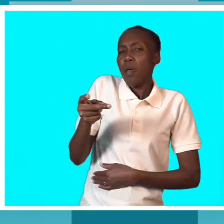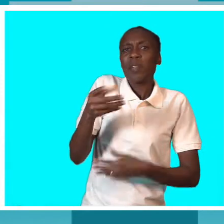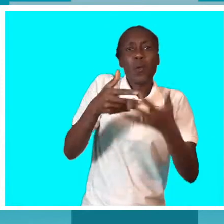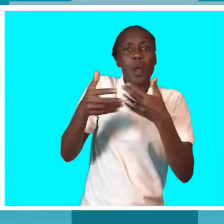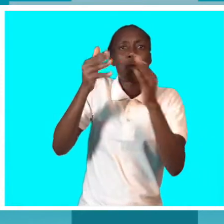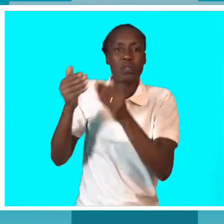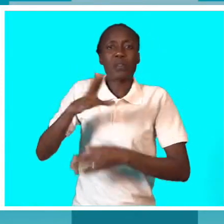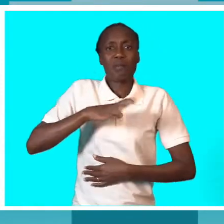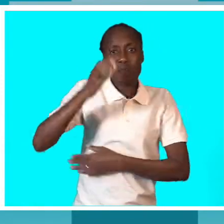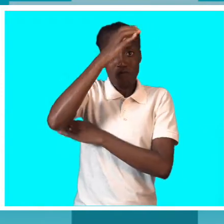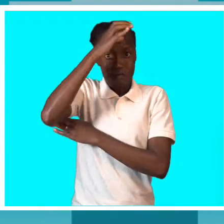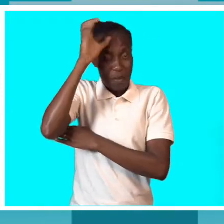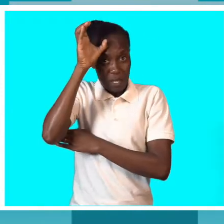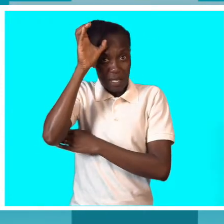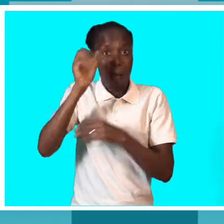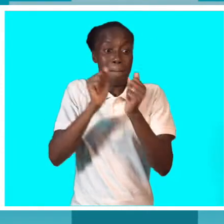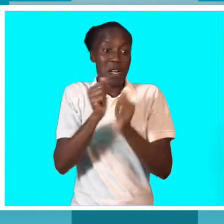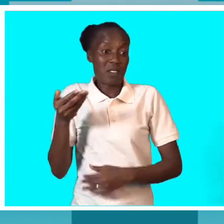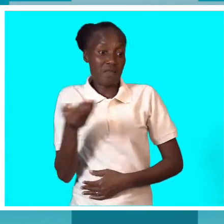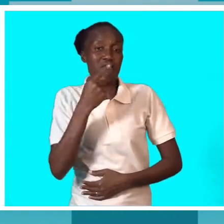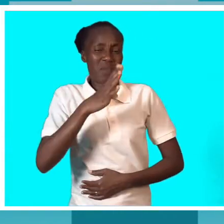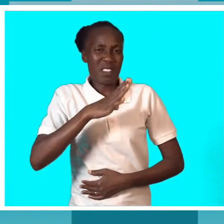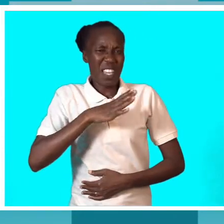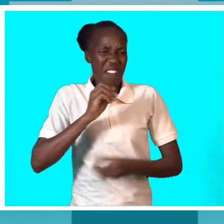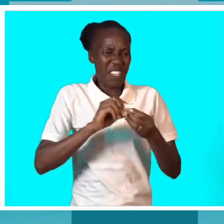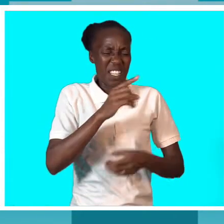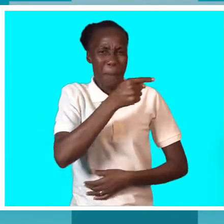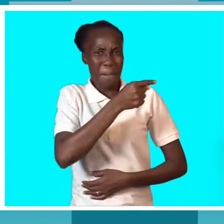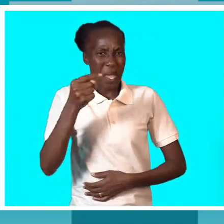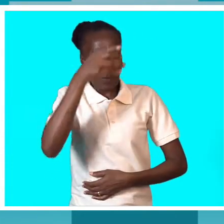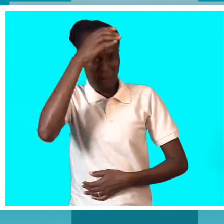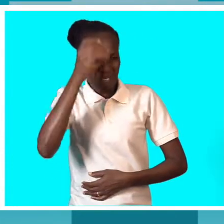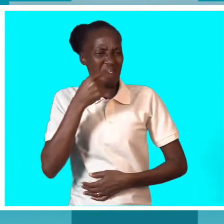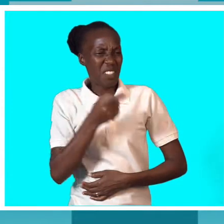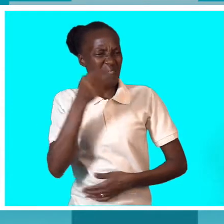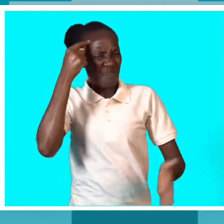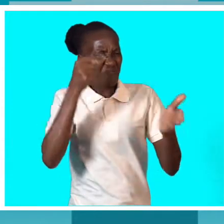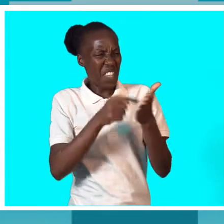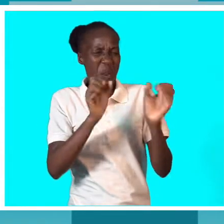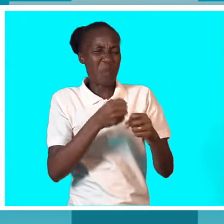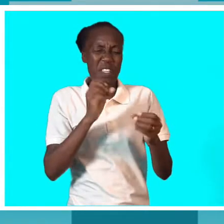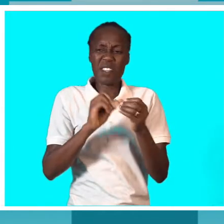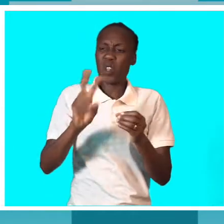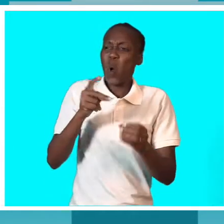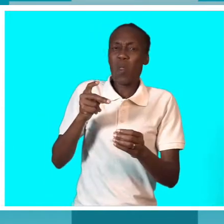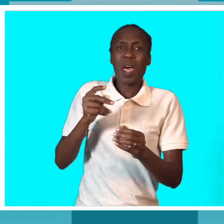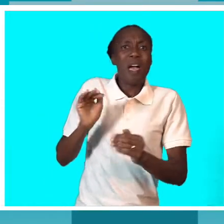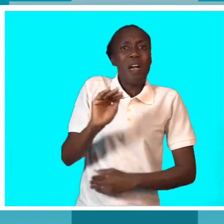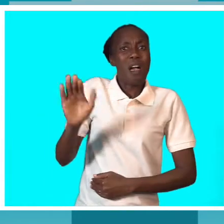menos capacidade não significa que essa não pode desenvolver outras áreas e poder superar-se. Então, é preciso que primeiro no seio da